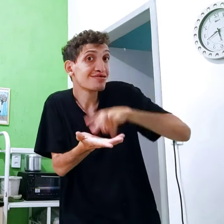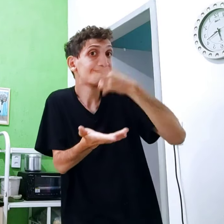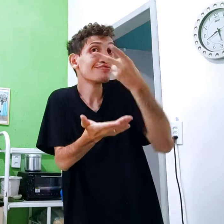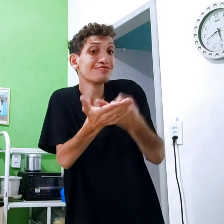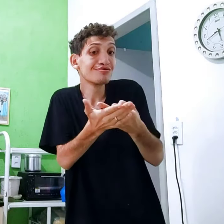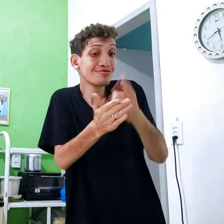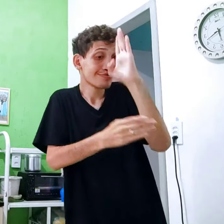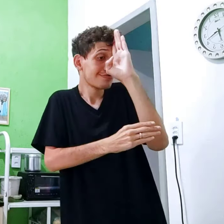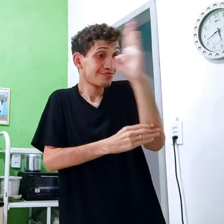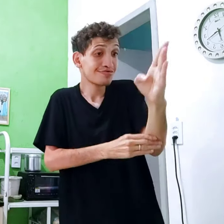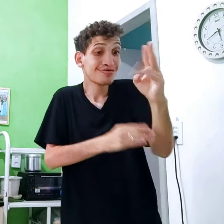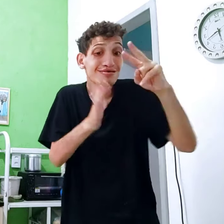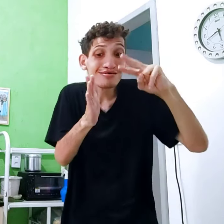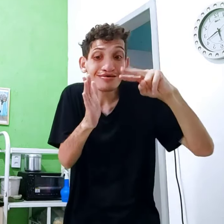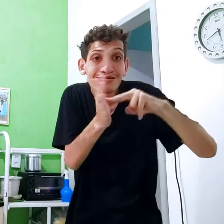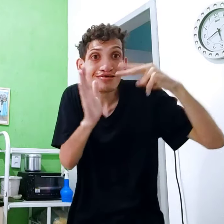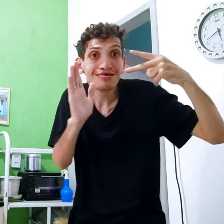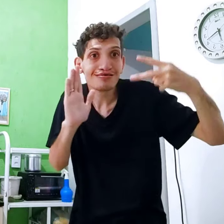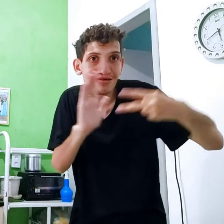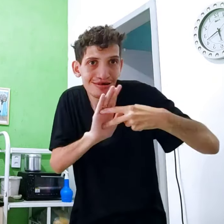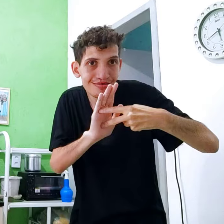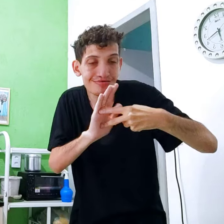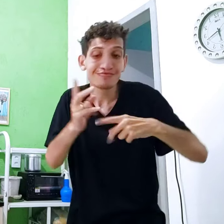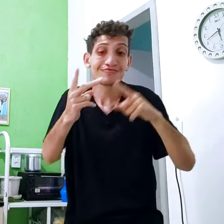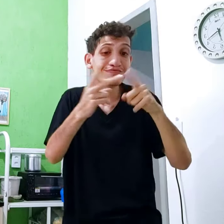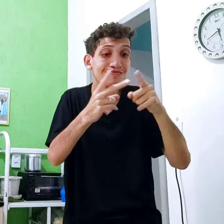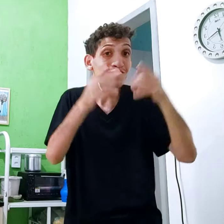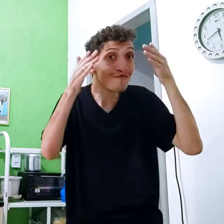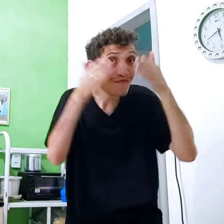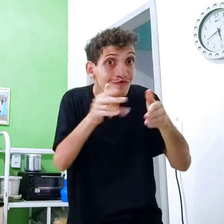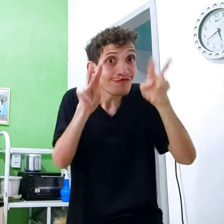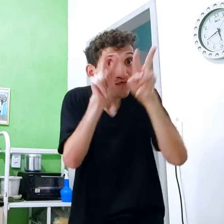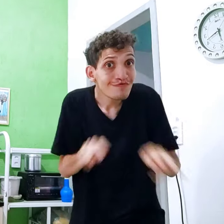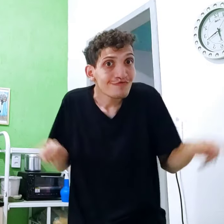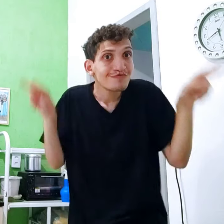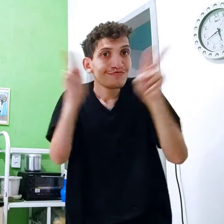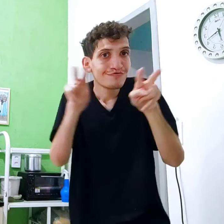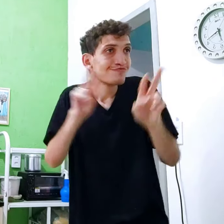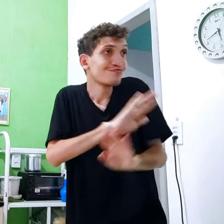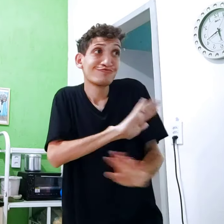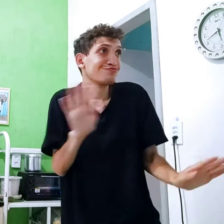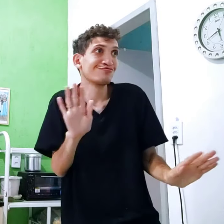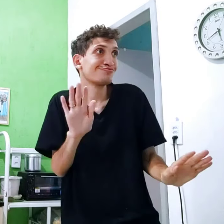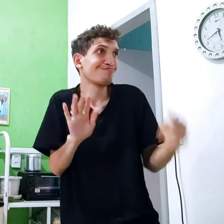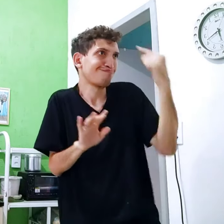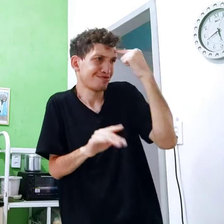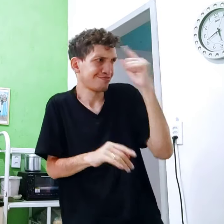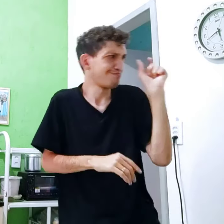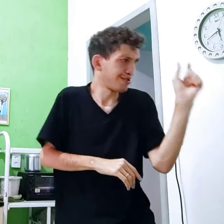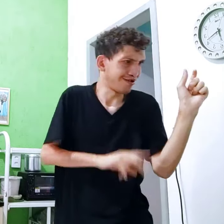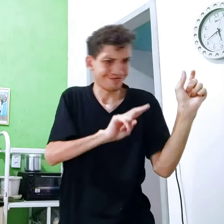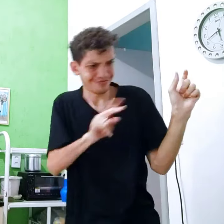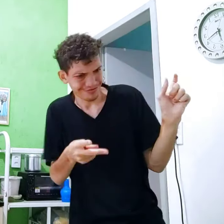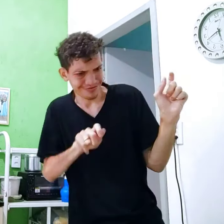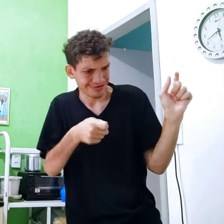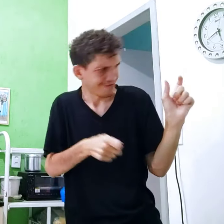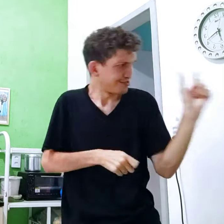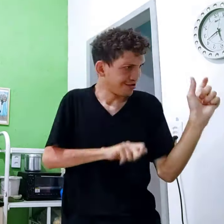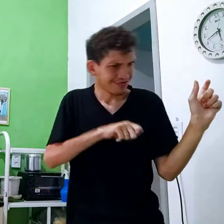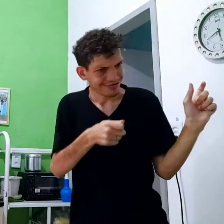palavra? Não. Vai traduzir. Direto significado. Principal, Ó. Visual. Só. Tá? A palavra